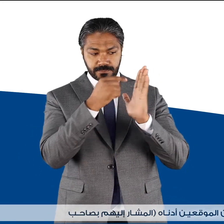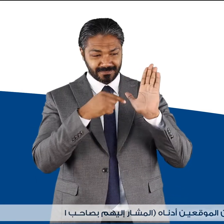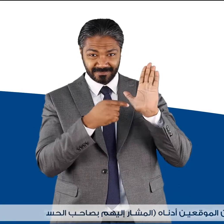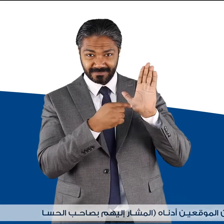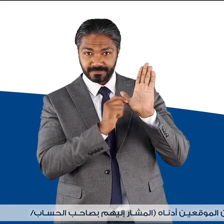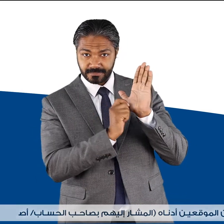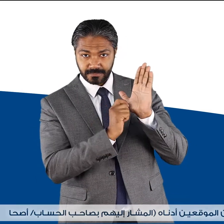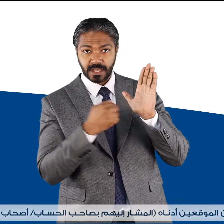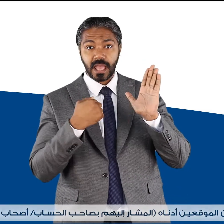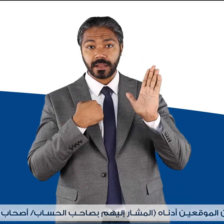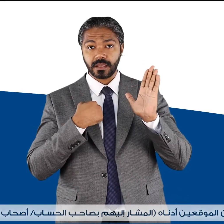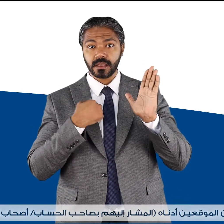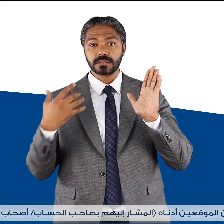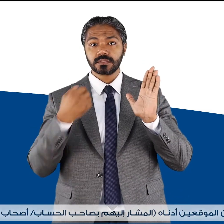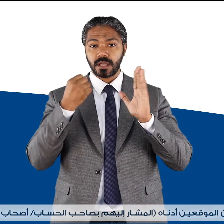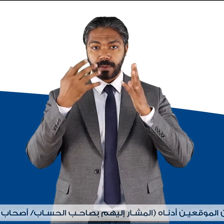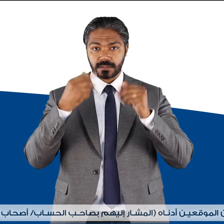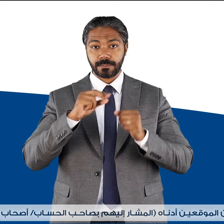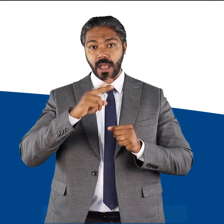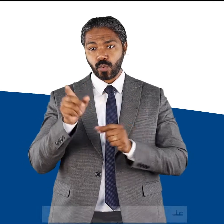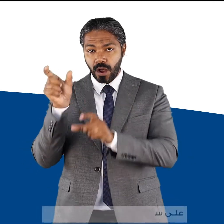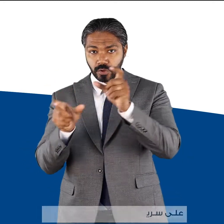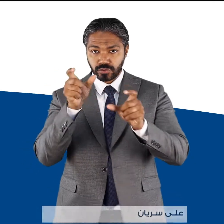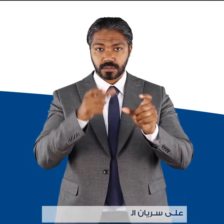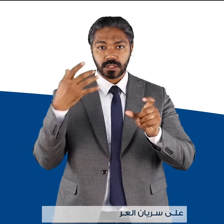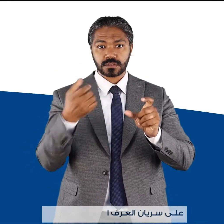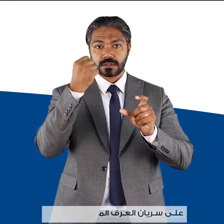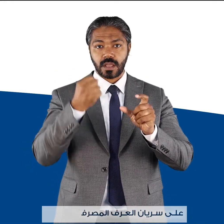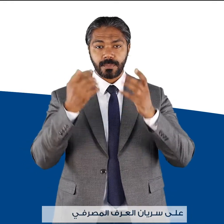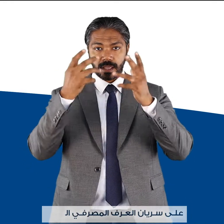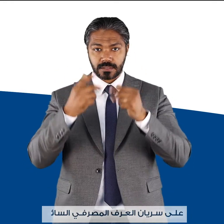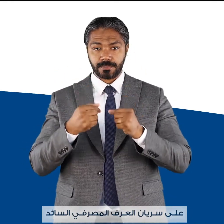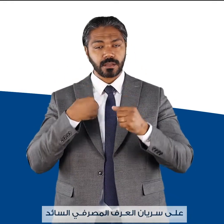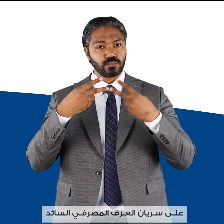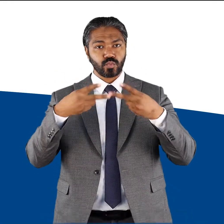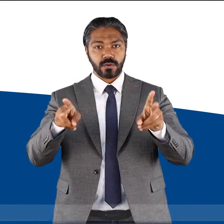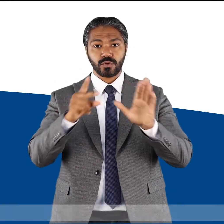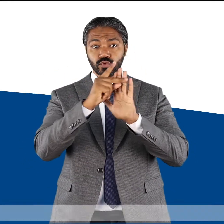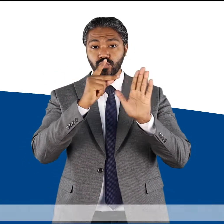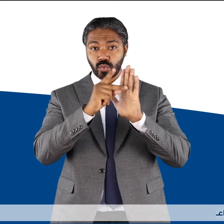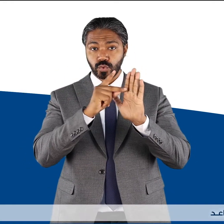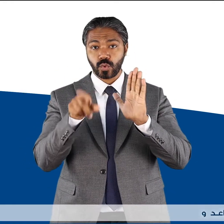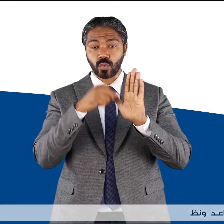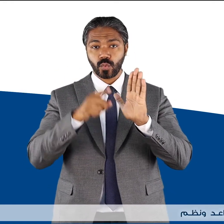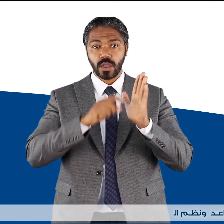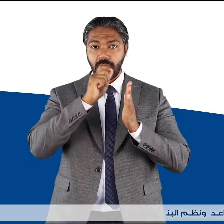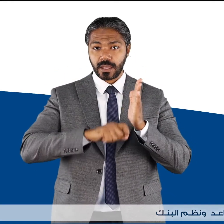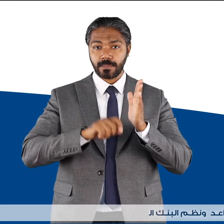بصاحب الحساب أو أصحاب الحساب على سريان العرف المصرف السائد وكافة قواعد ونظم البنك